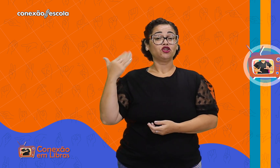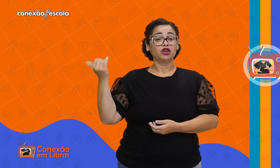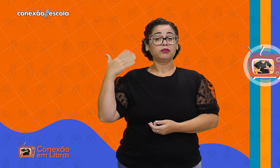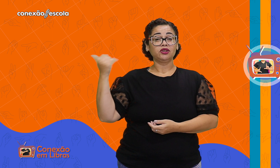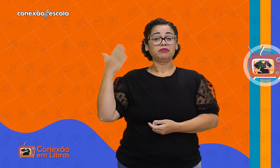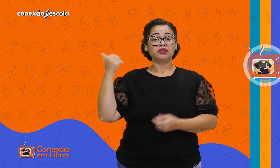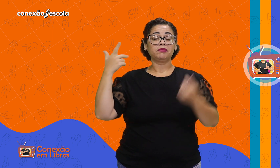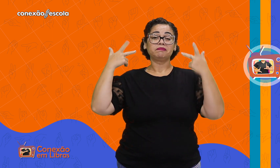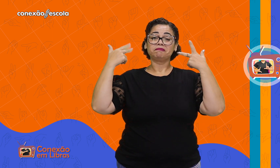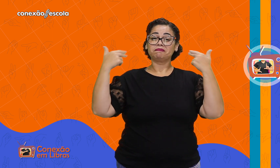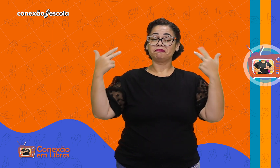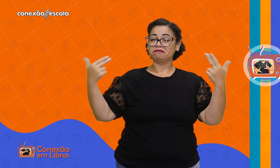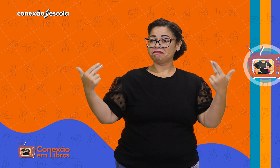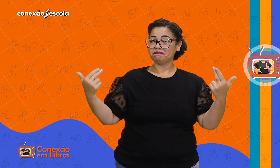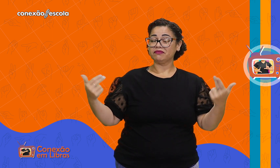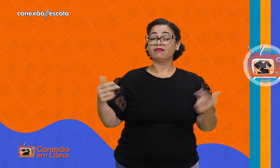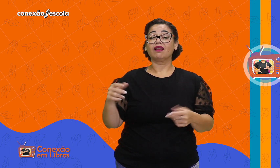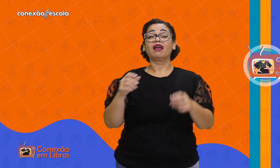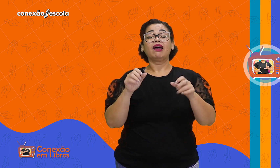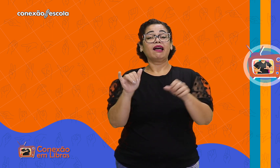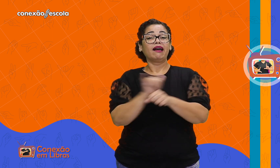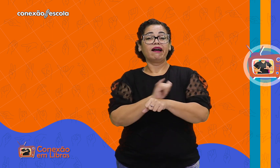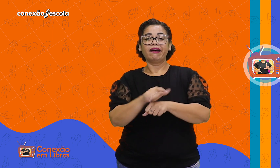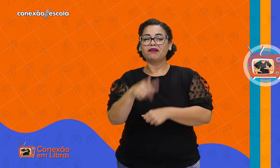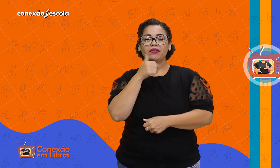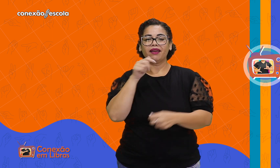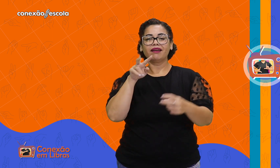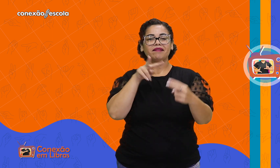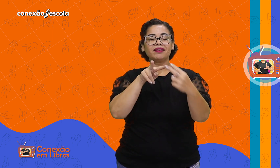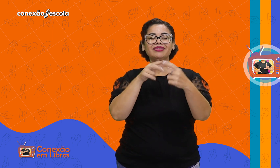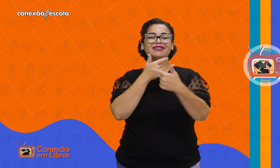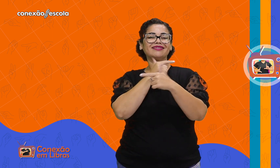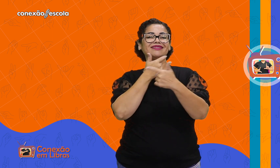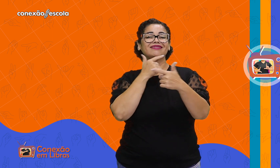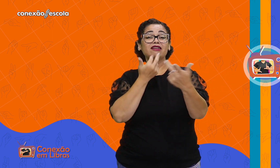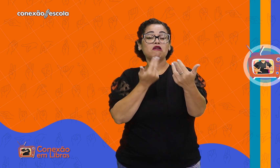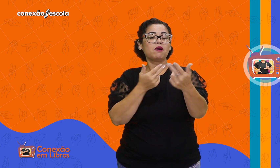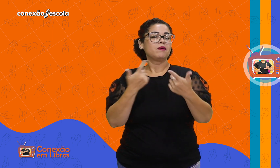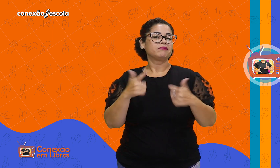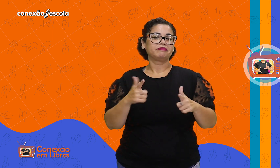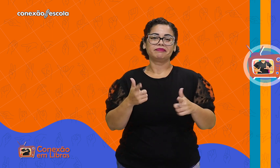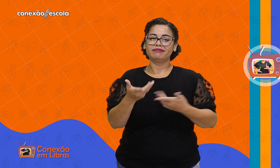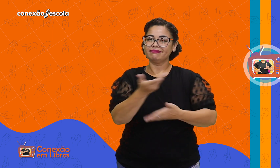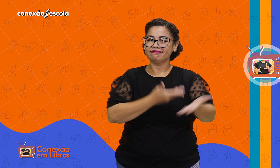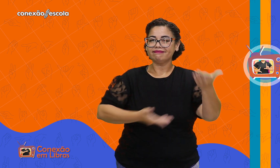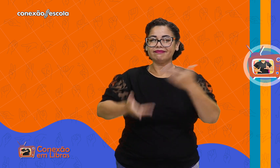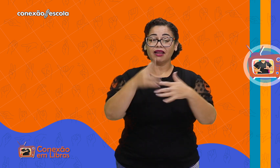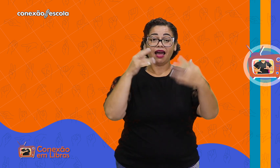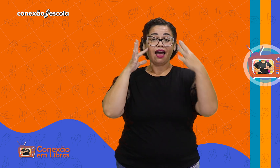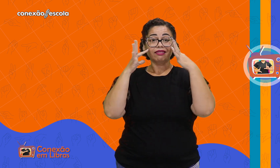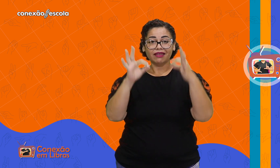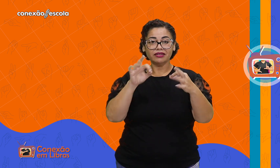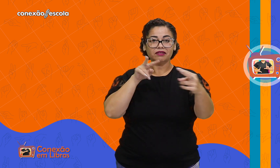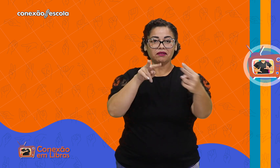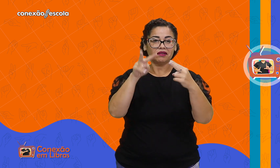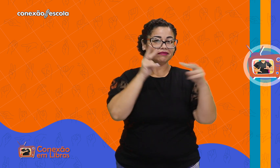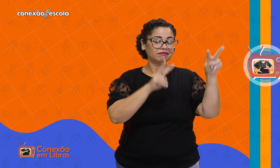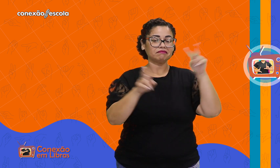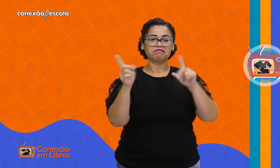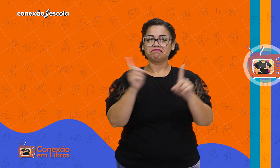não atendem quando são chamadas, podem não realizar sorriso social, não compartilham atenção,